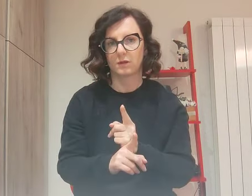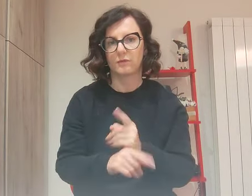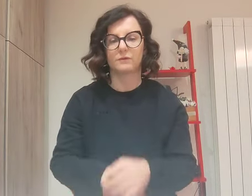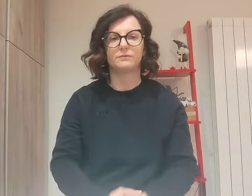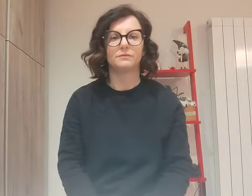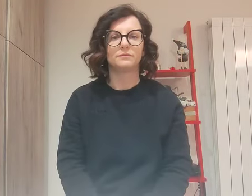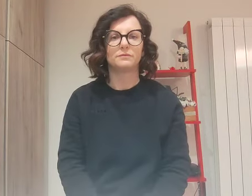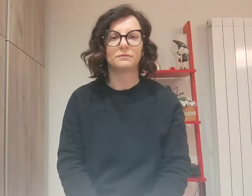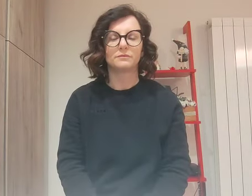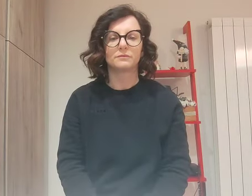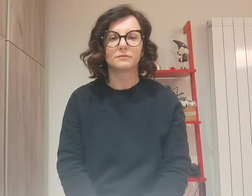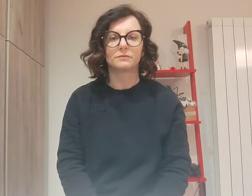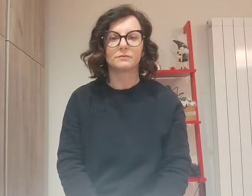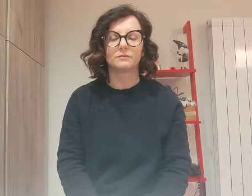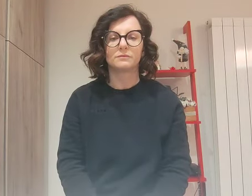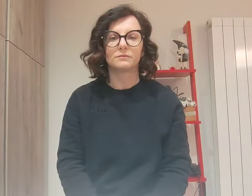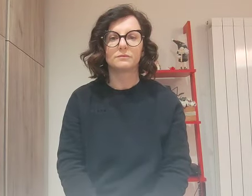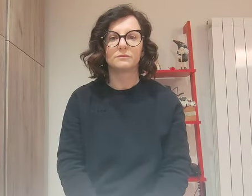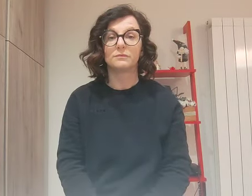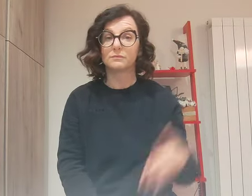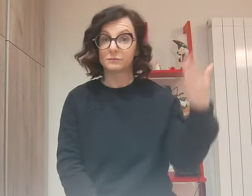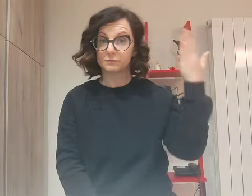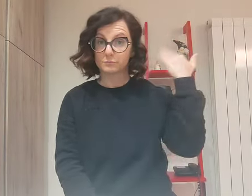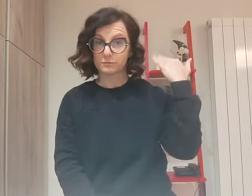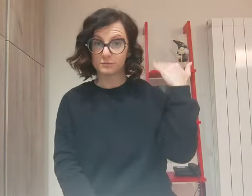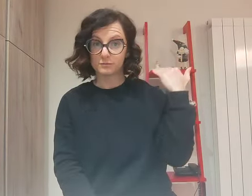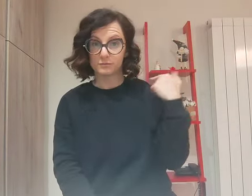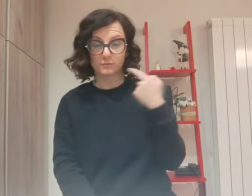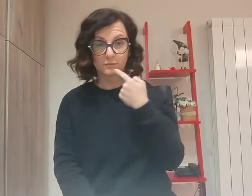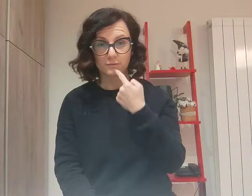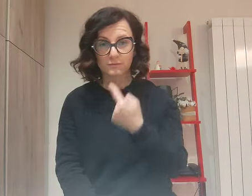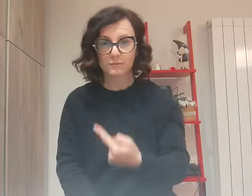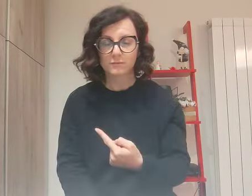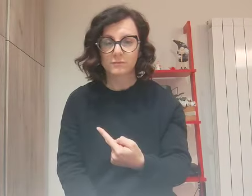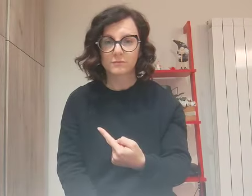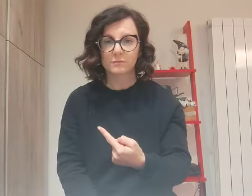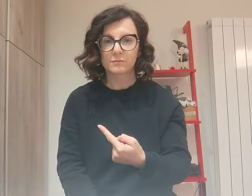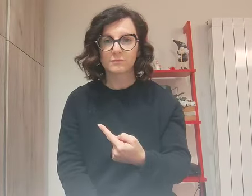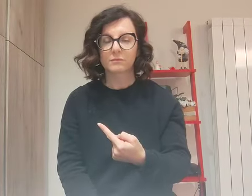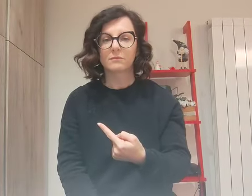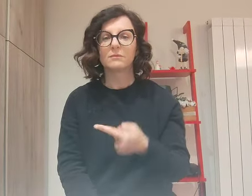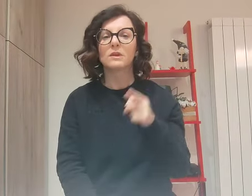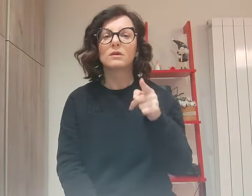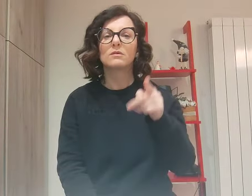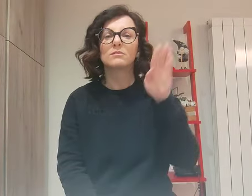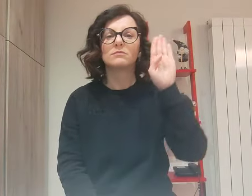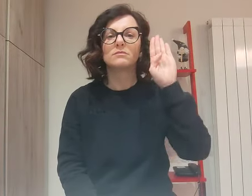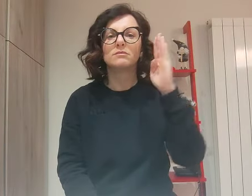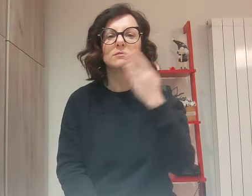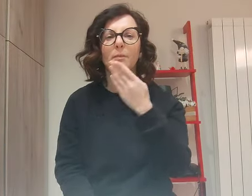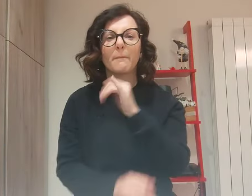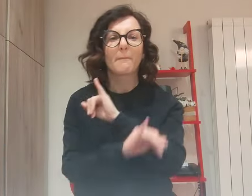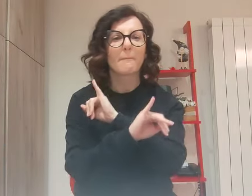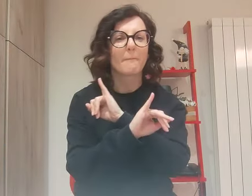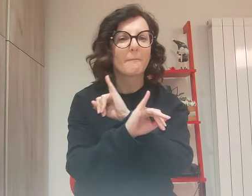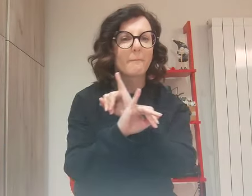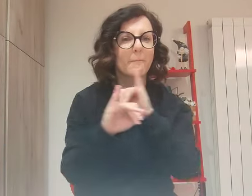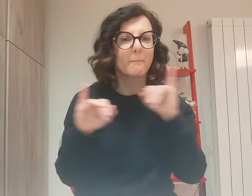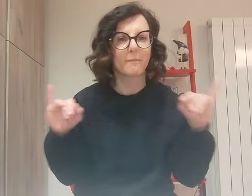Avete inteso che fu detto Non commetterai adulterio Ma io vi dico